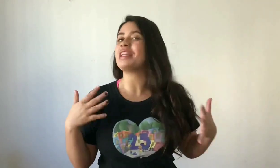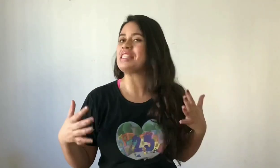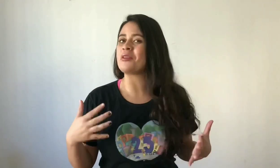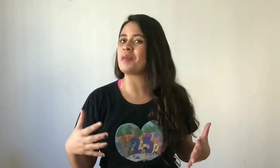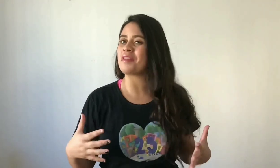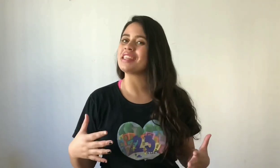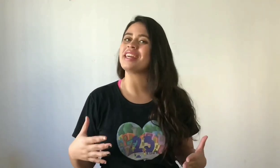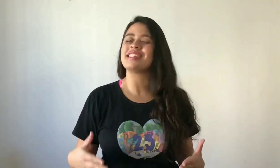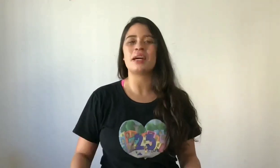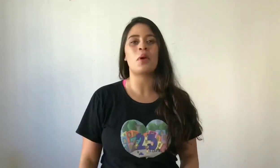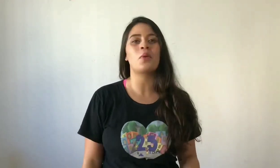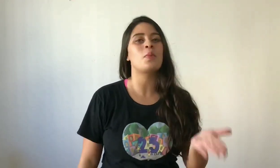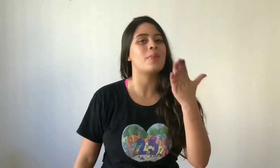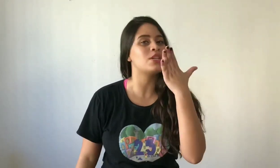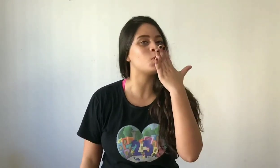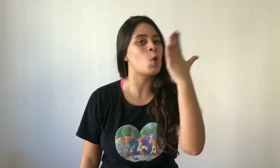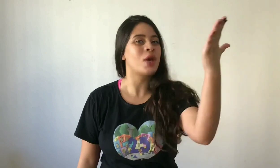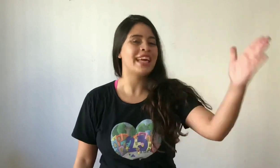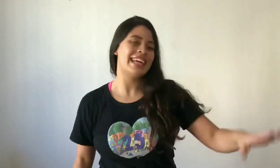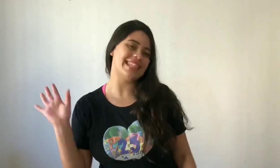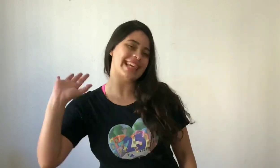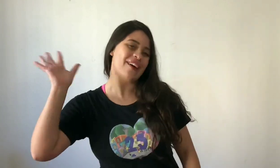que está sendo para vocês, tá bom? Um beijo e tchau!